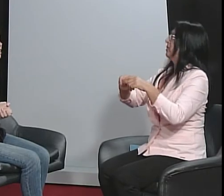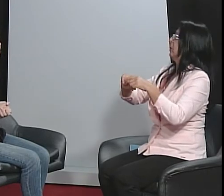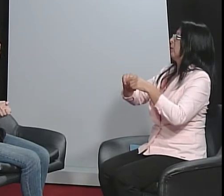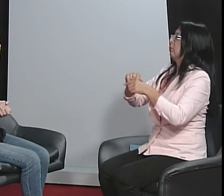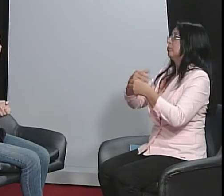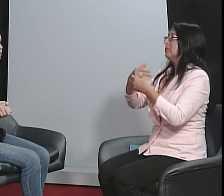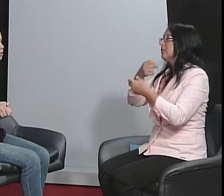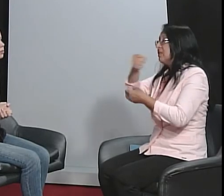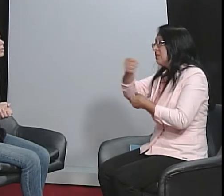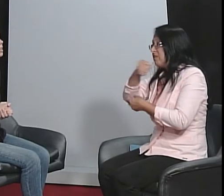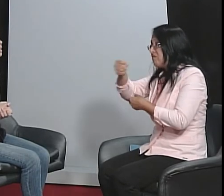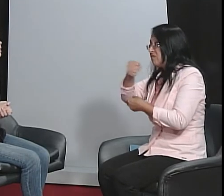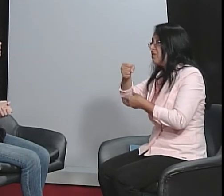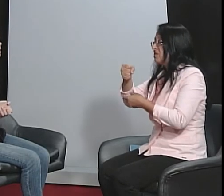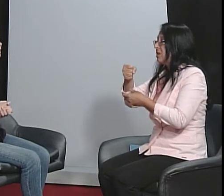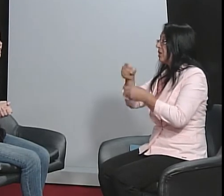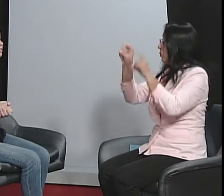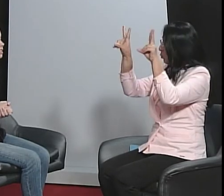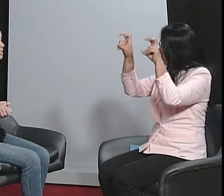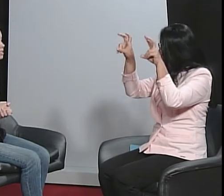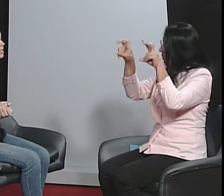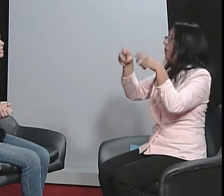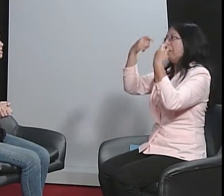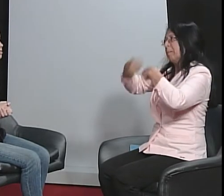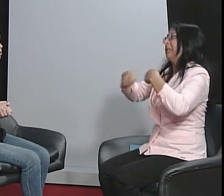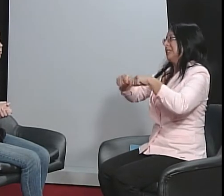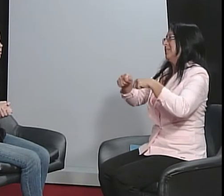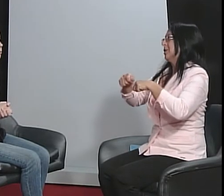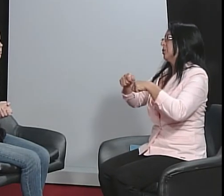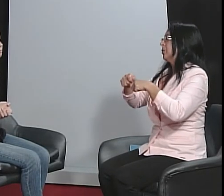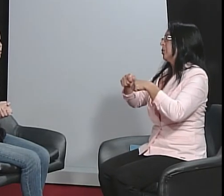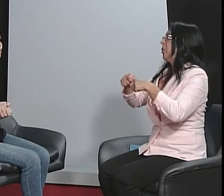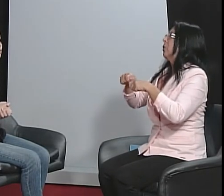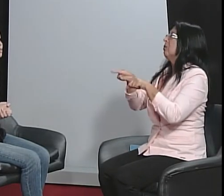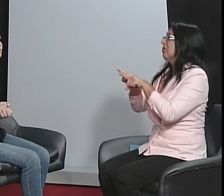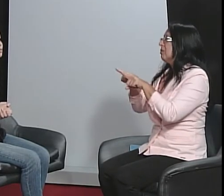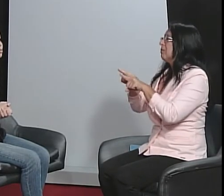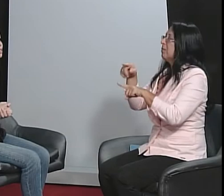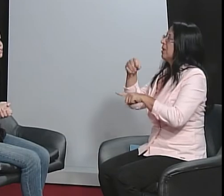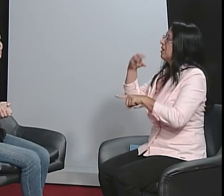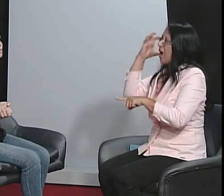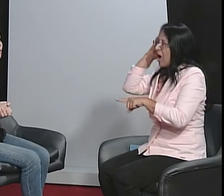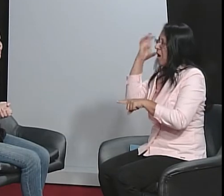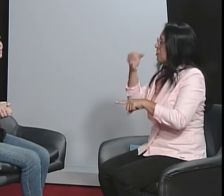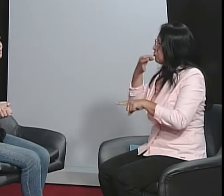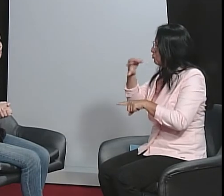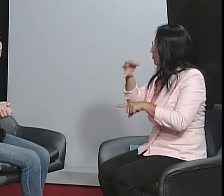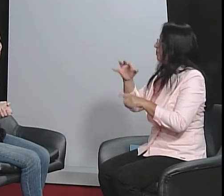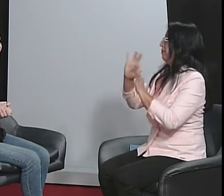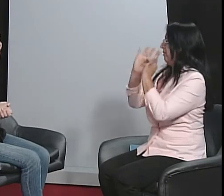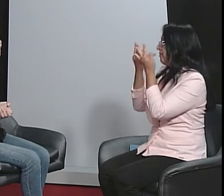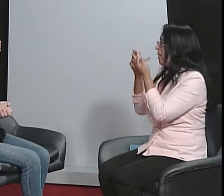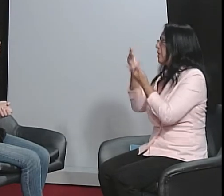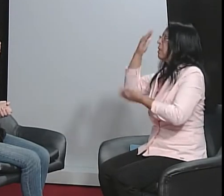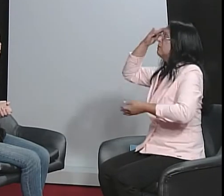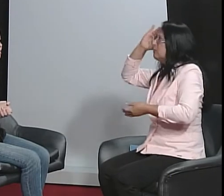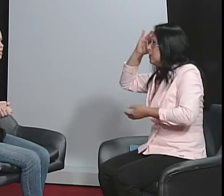televisão, entrevistas sobre o tema poderiam ser utilizadas mais. opiniões, Opiniões de